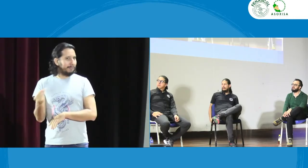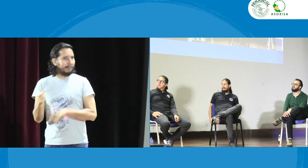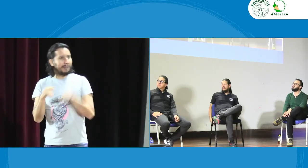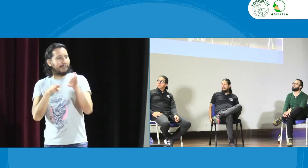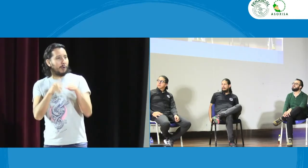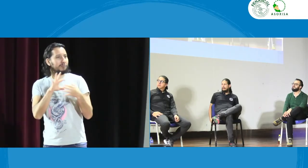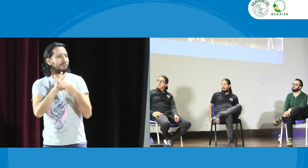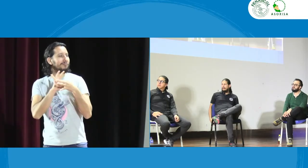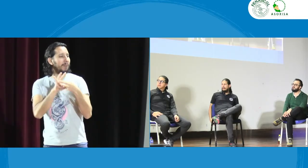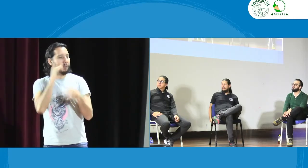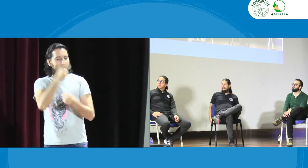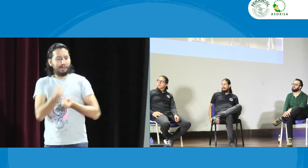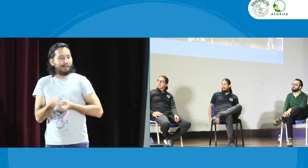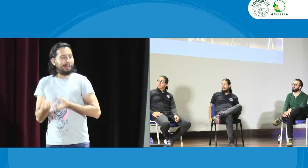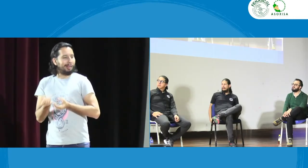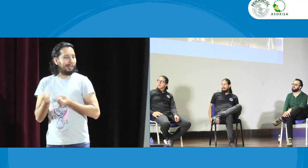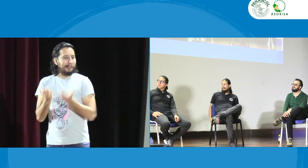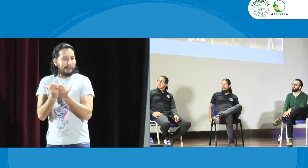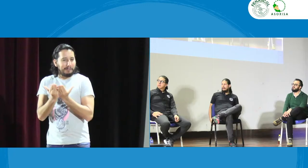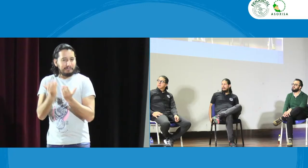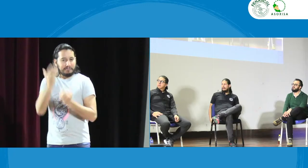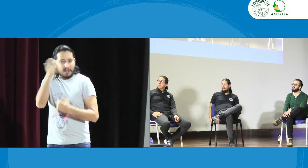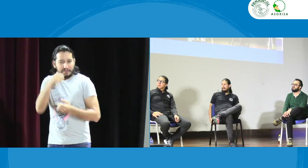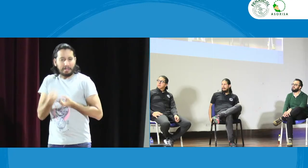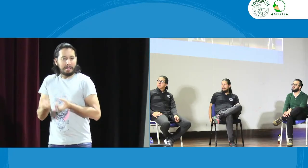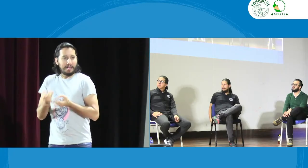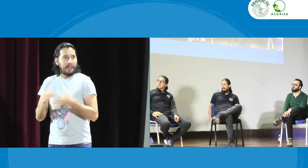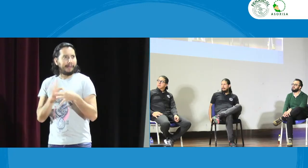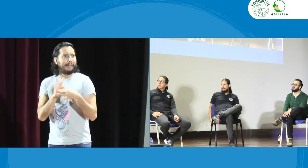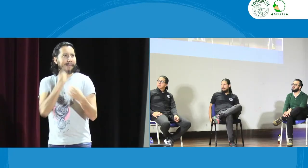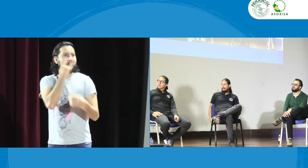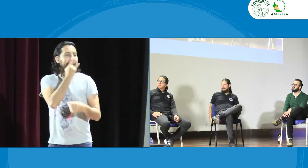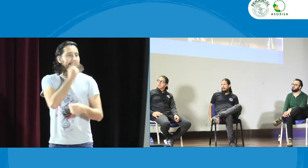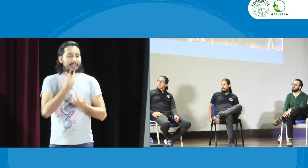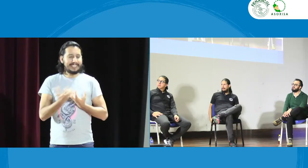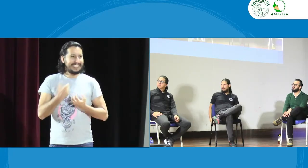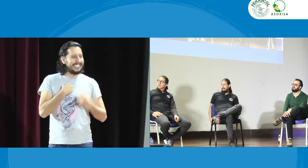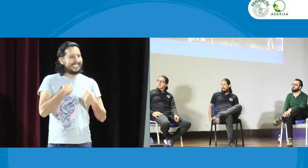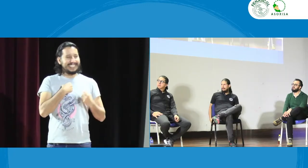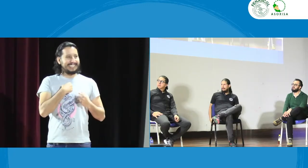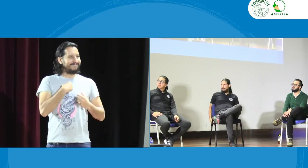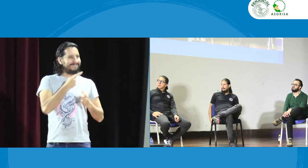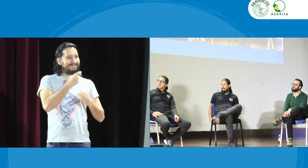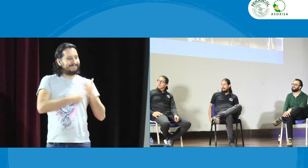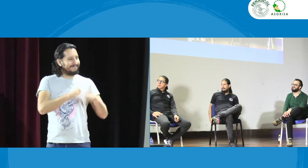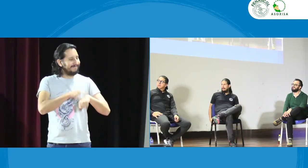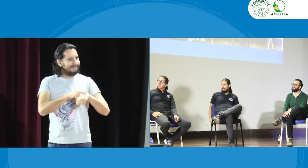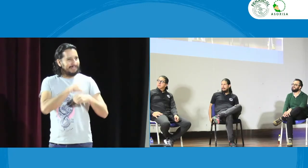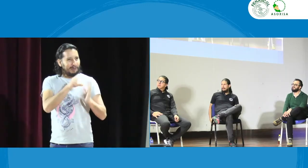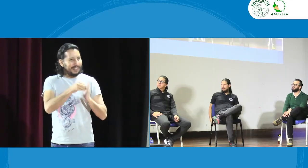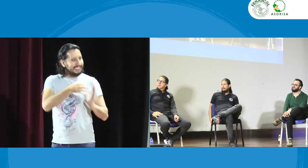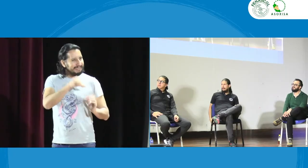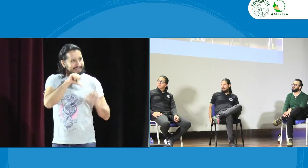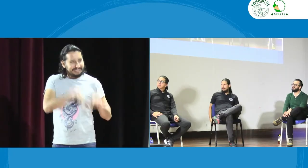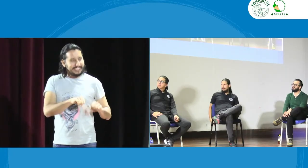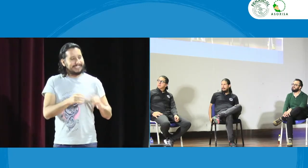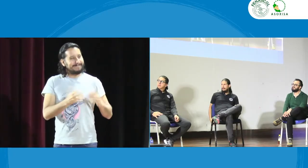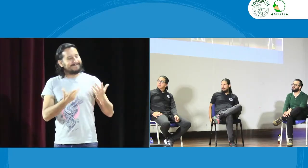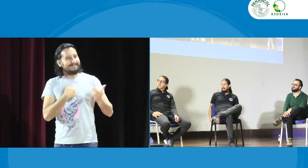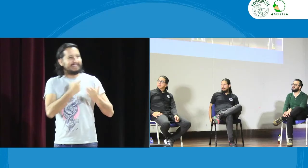nosotros pues de pronto corregimos nosotros como personas sordas pero entonces hay otro grupo de personas sordas que les permiten